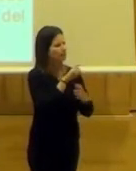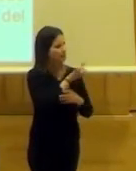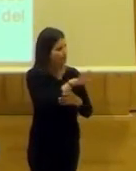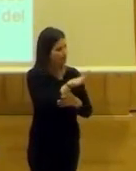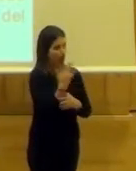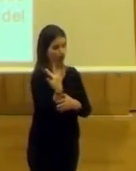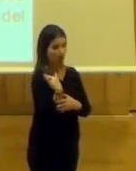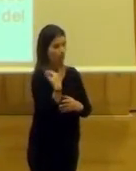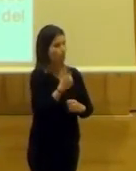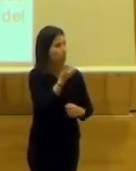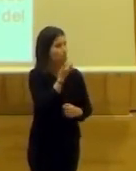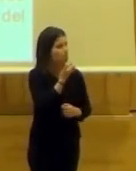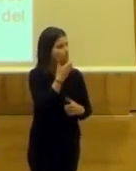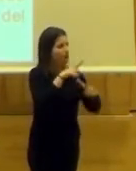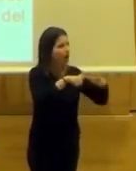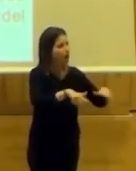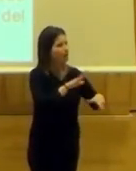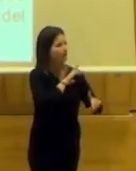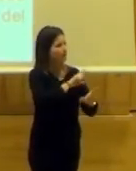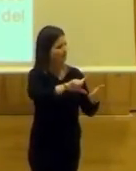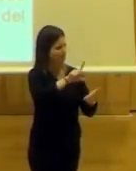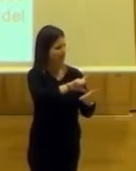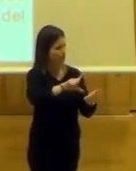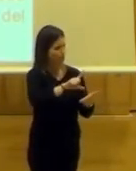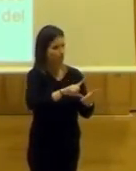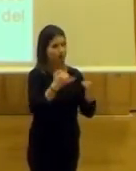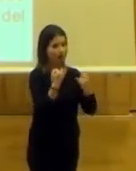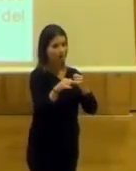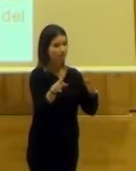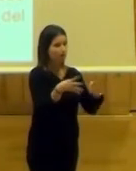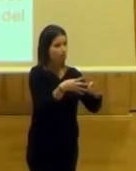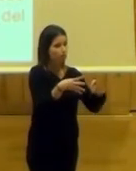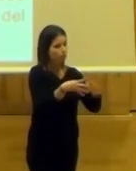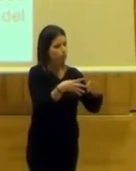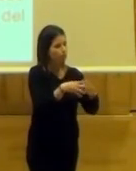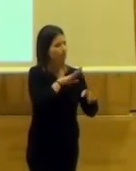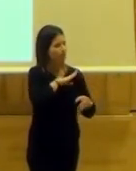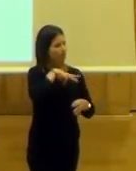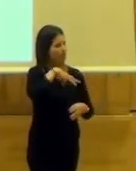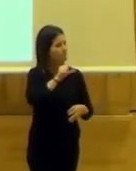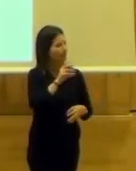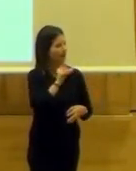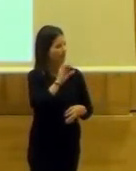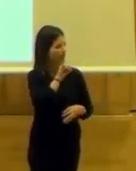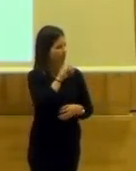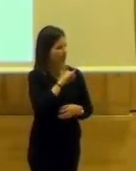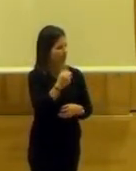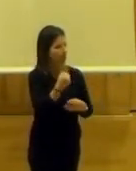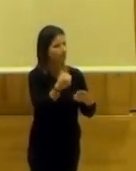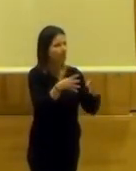y más recientemente, por ejemplo, también una aula de literatura. Al final, la estructura de la madraza es una estructura,